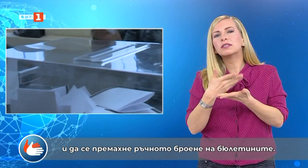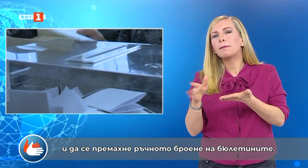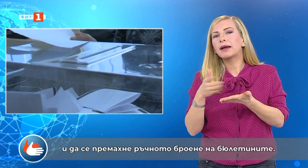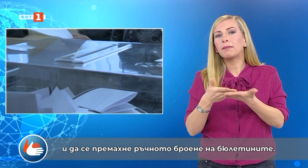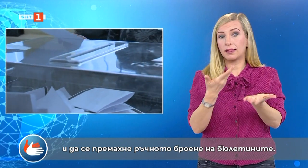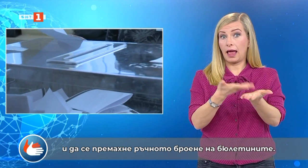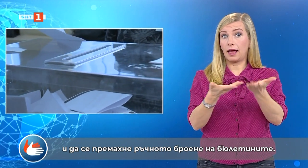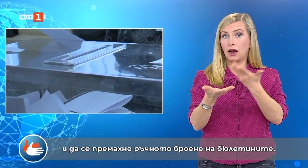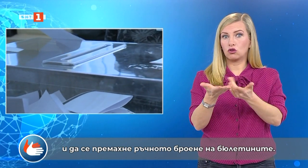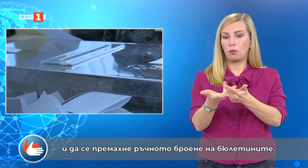бюлетините.